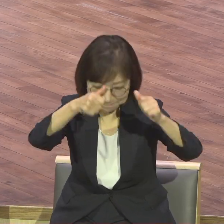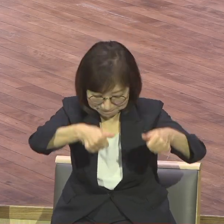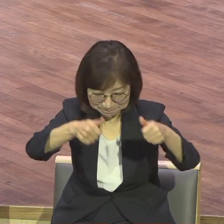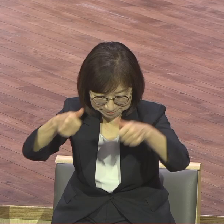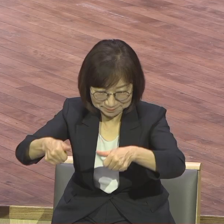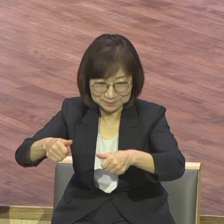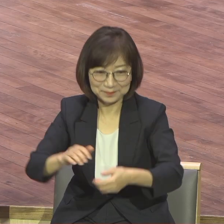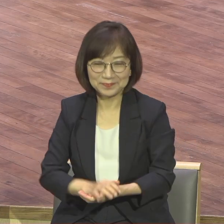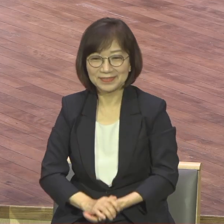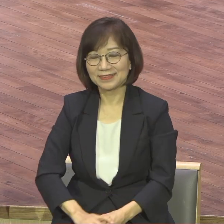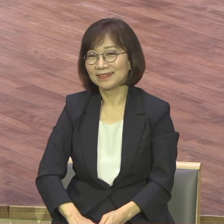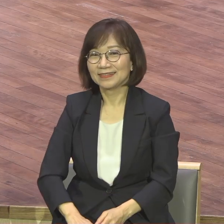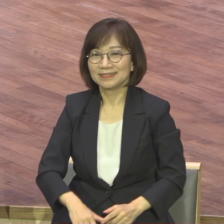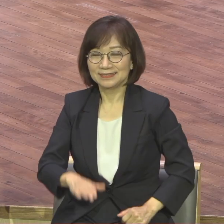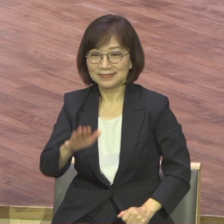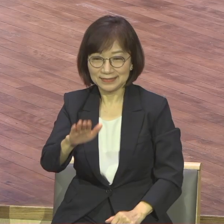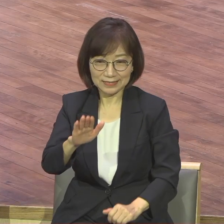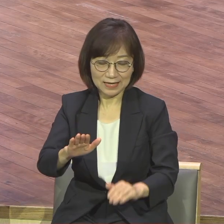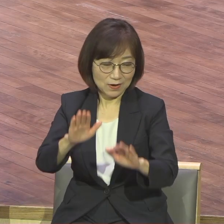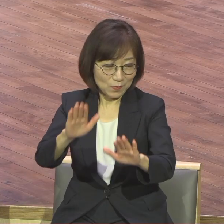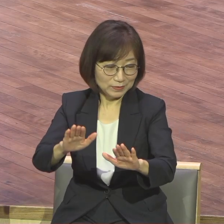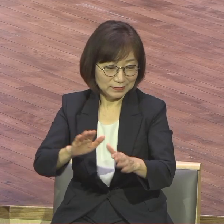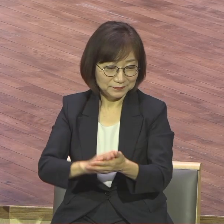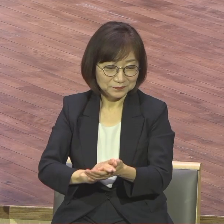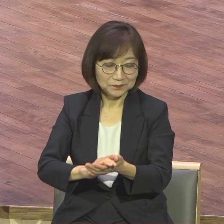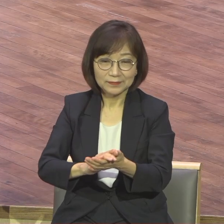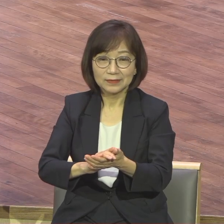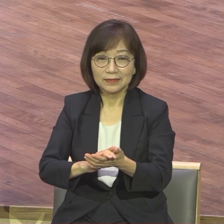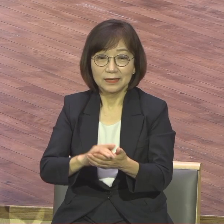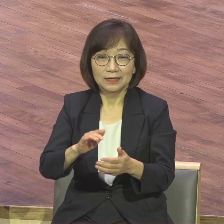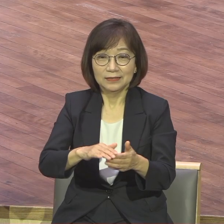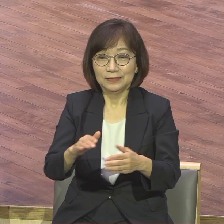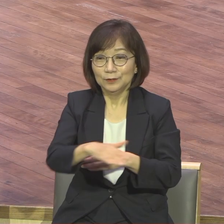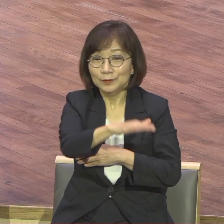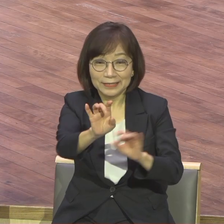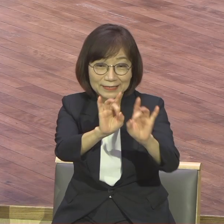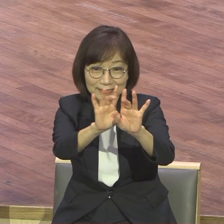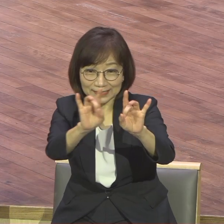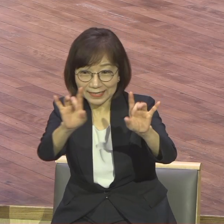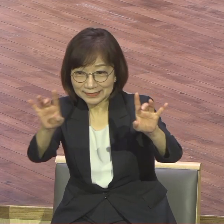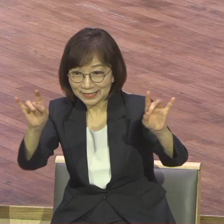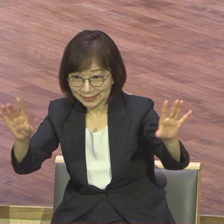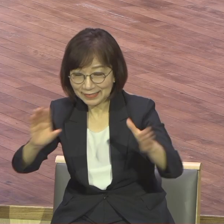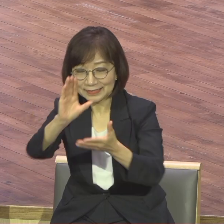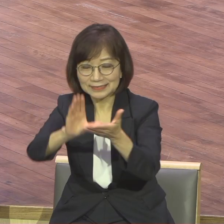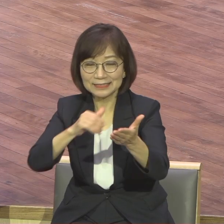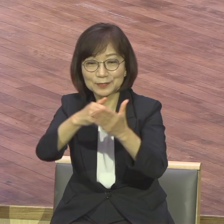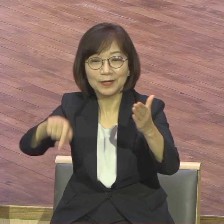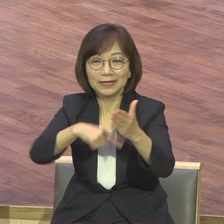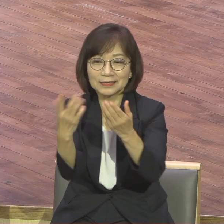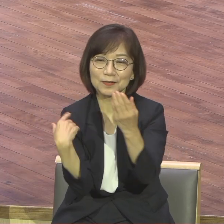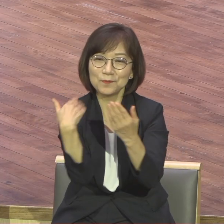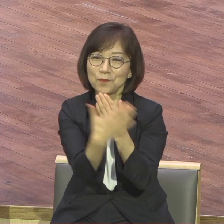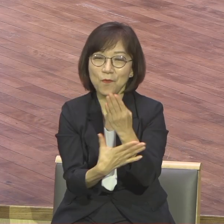이것을 말씀 가지고 그리스도 안에서 한몸된 지체라는 제목으로 말씀을 드립니다.